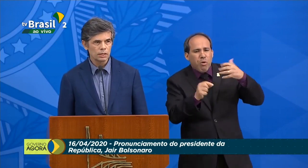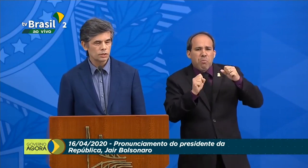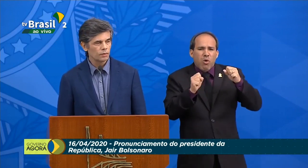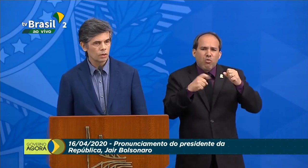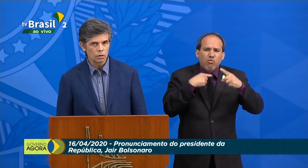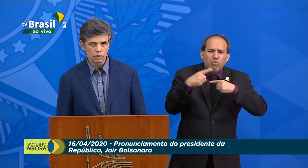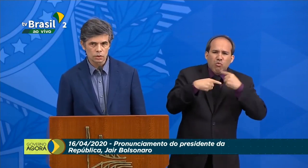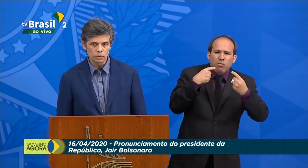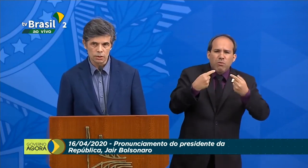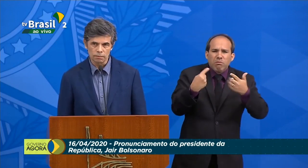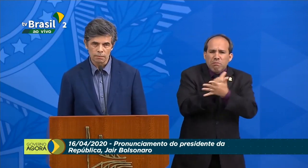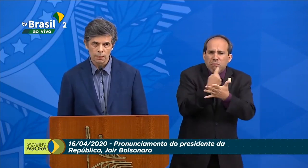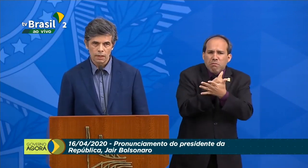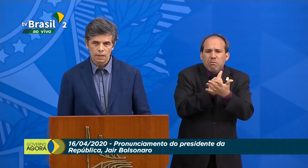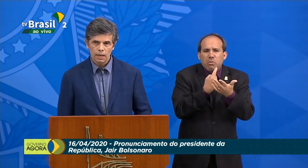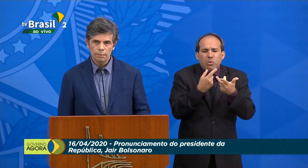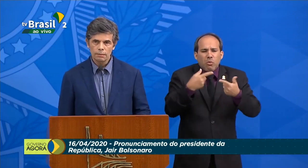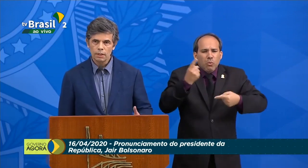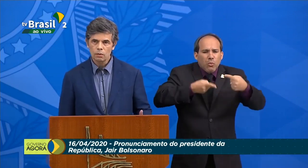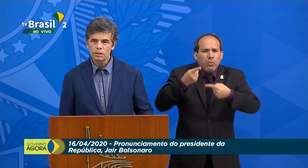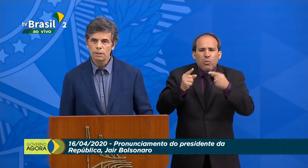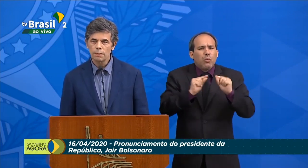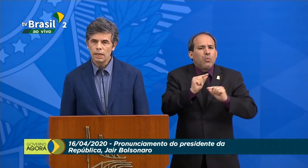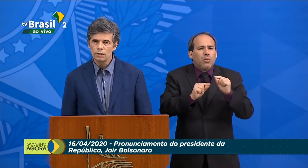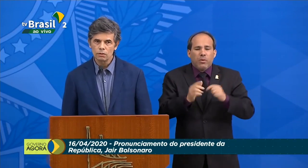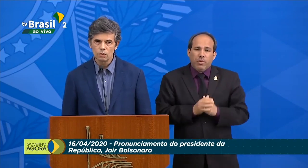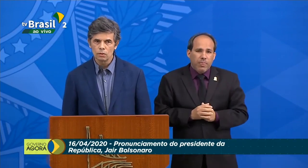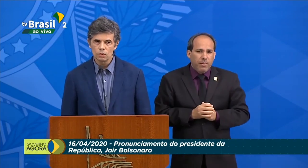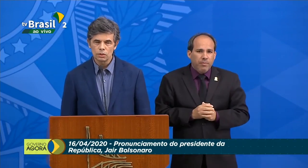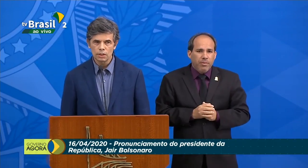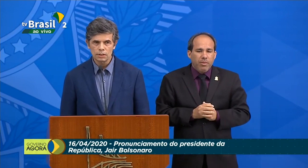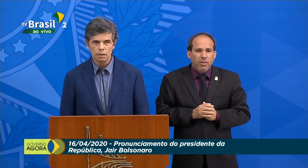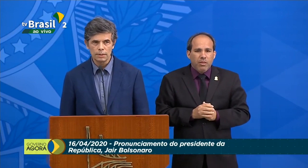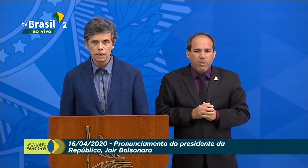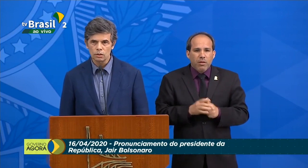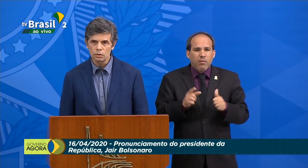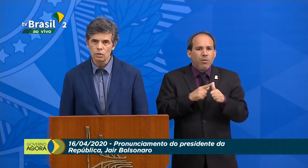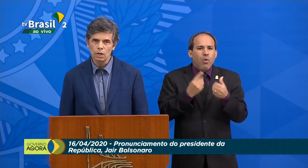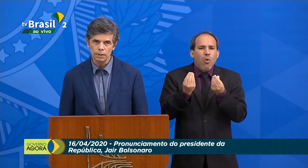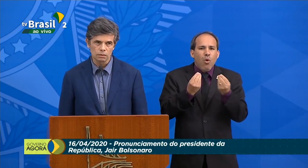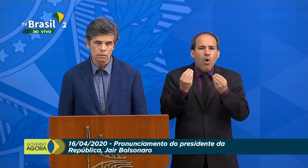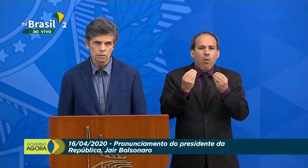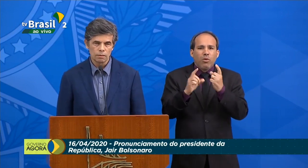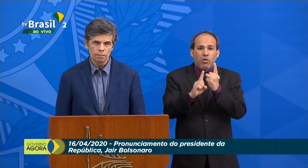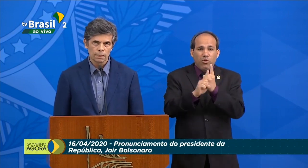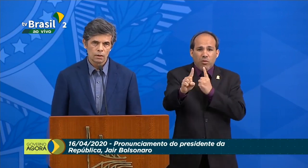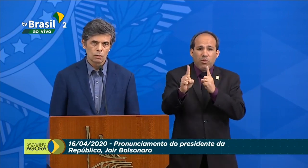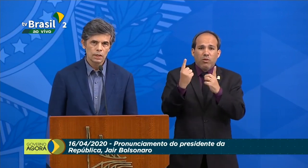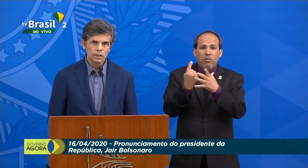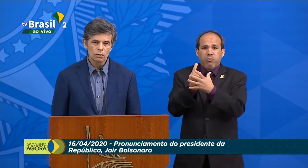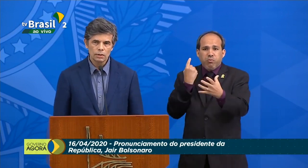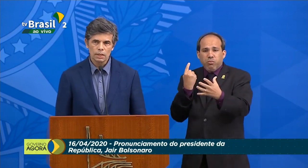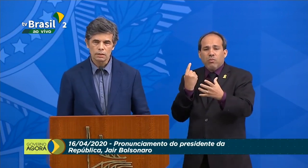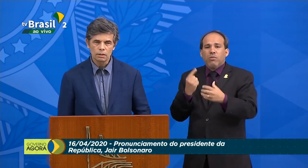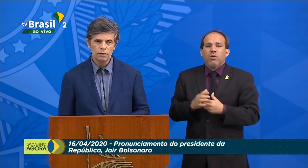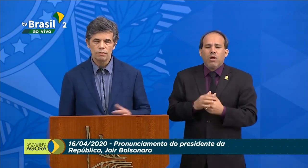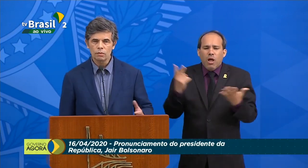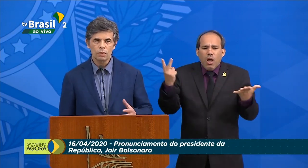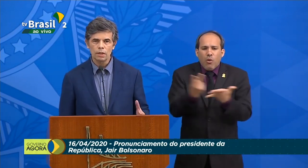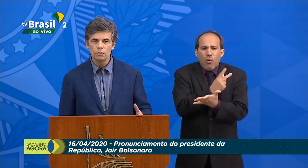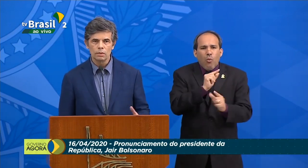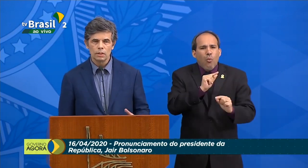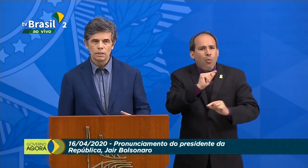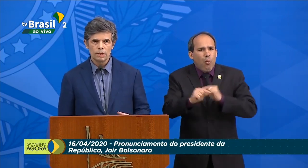polêmicos e que a gente vai discutir. A primeira coisa é a parte do distanciamento, do isolamento. O que acontece?